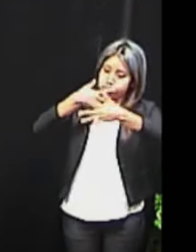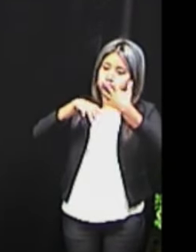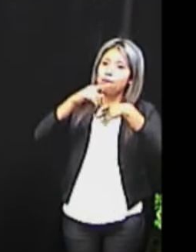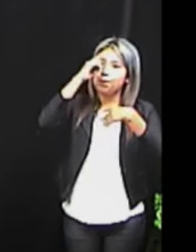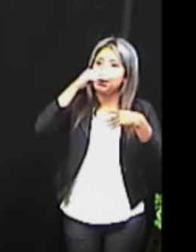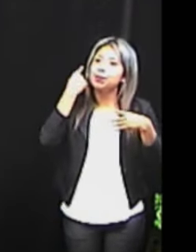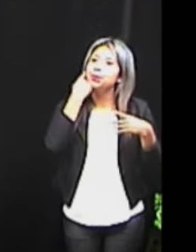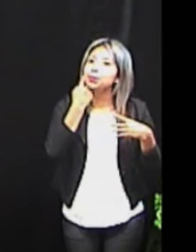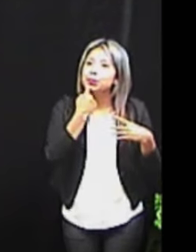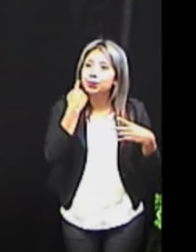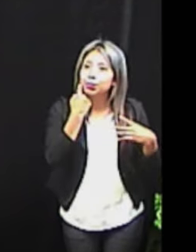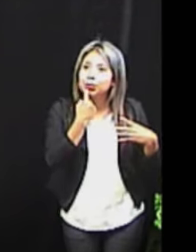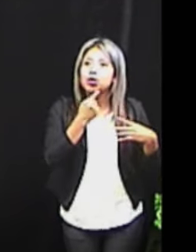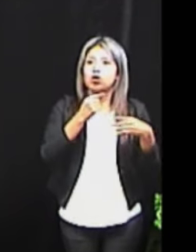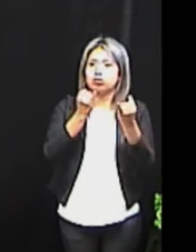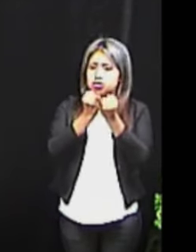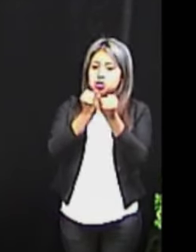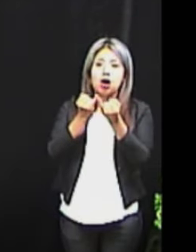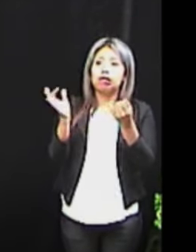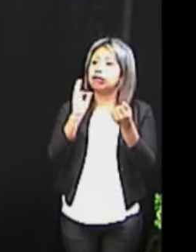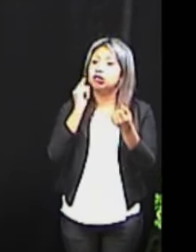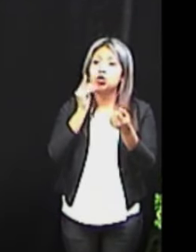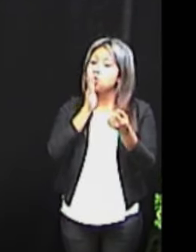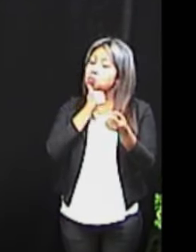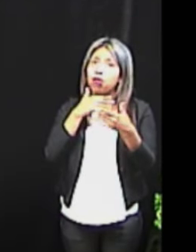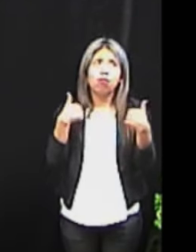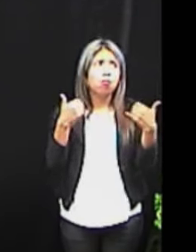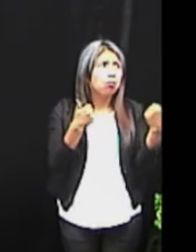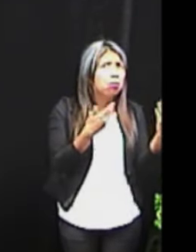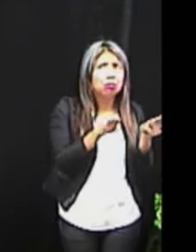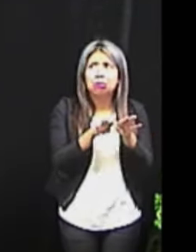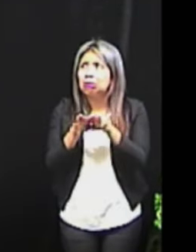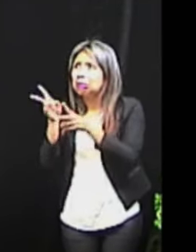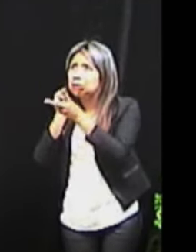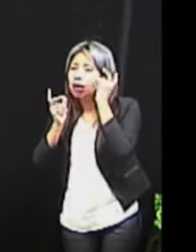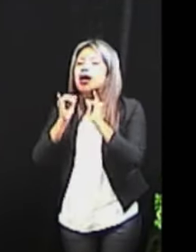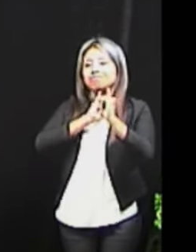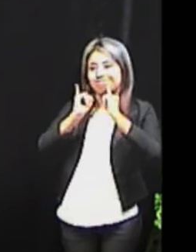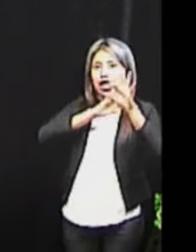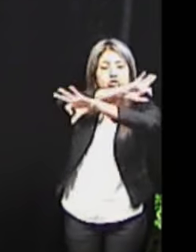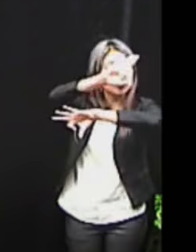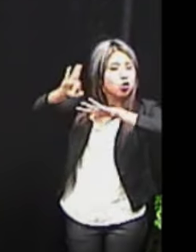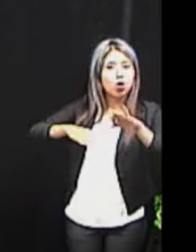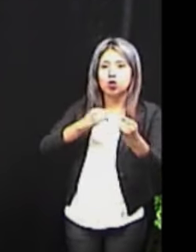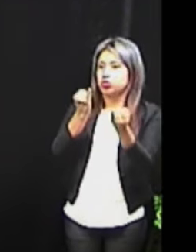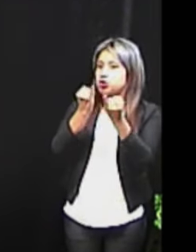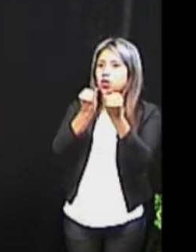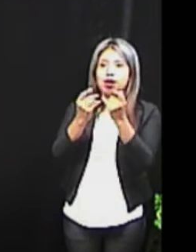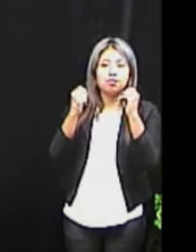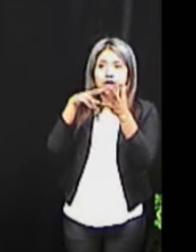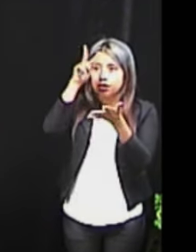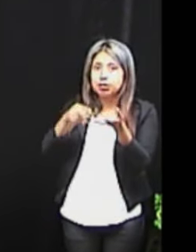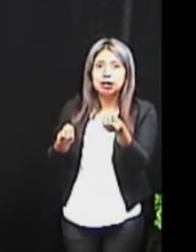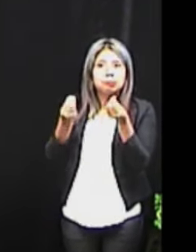mexicanas para toda la gente que no nos puede escuchar. Así es que como ven, esta sección es para todos y les damos las